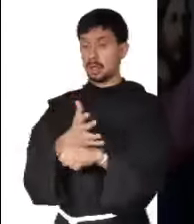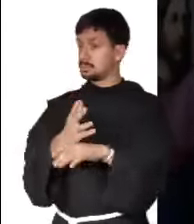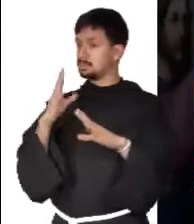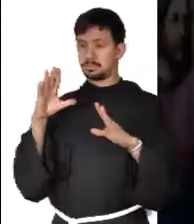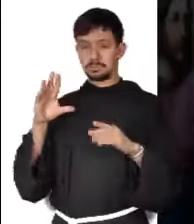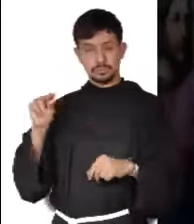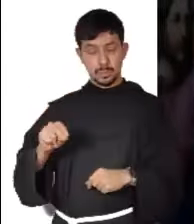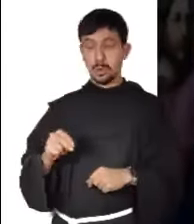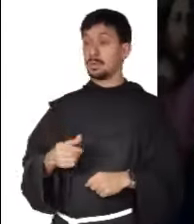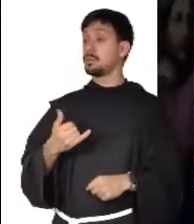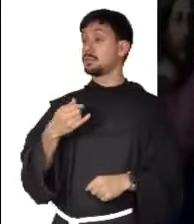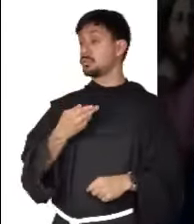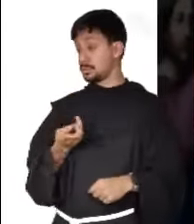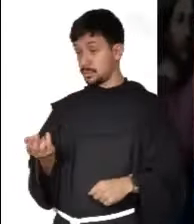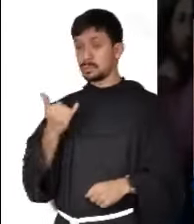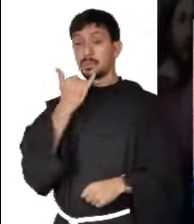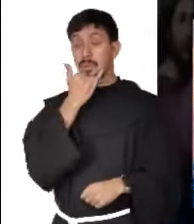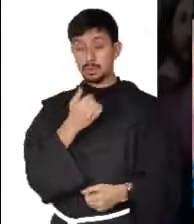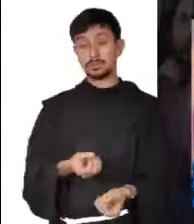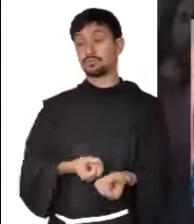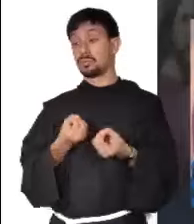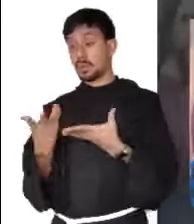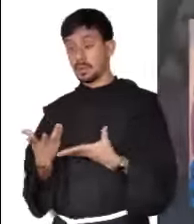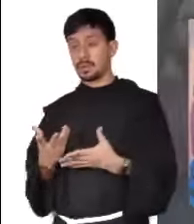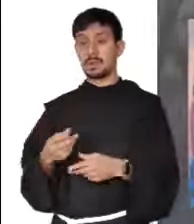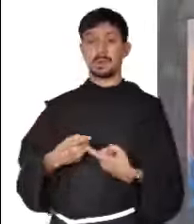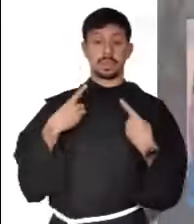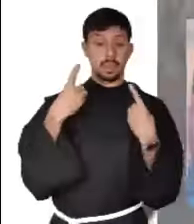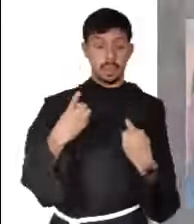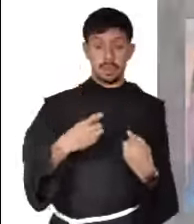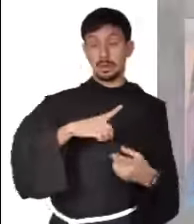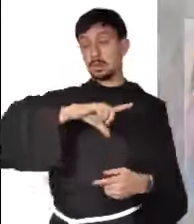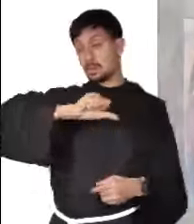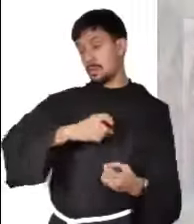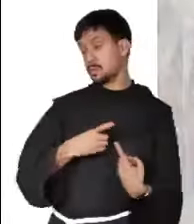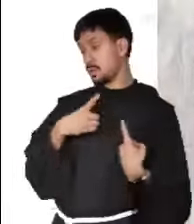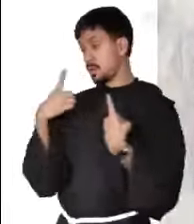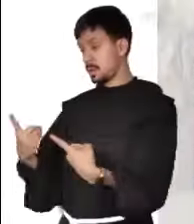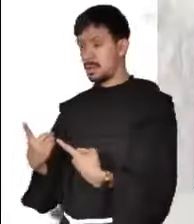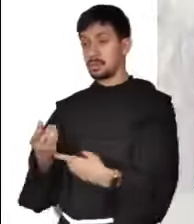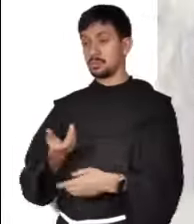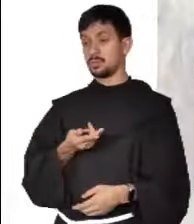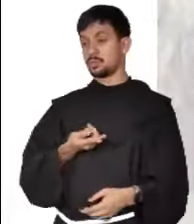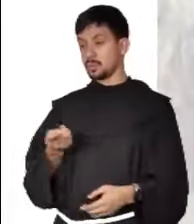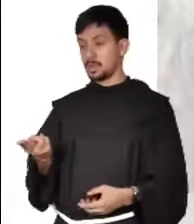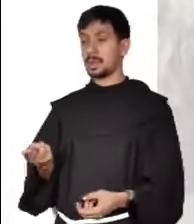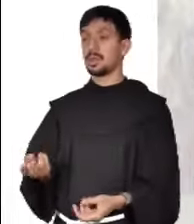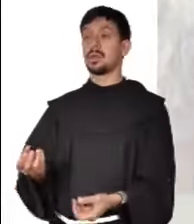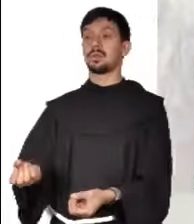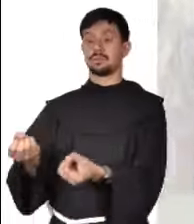condenen y no serán condenados. Perdonen y serán perdonados. Den y se les dará.